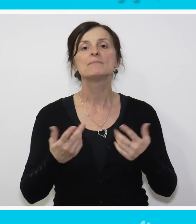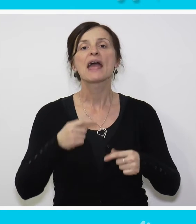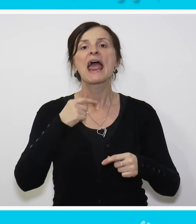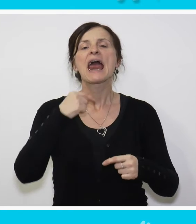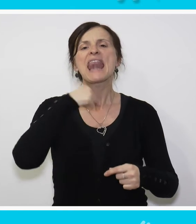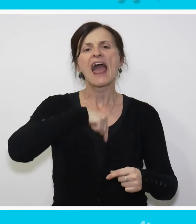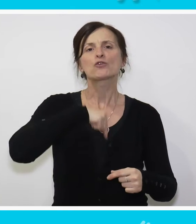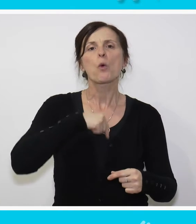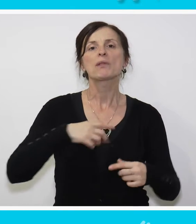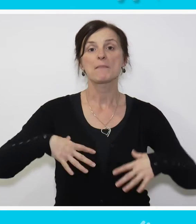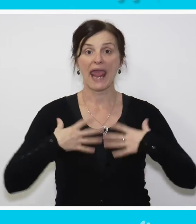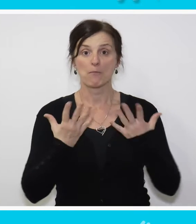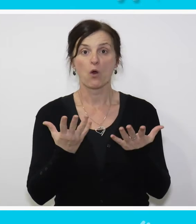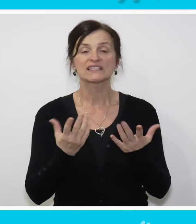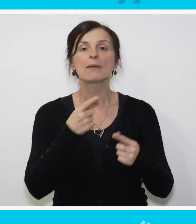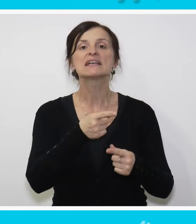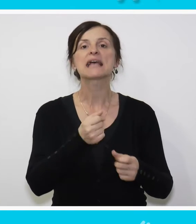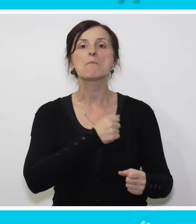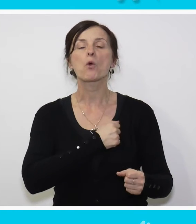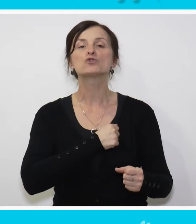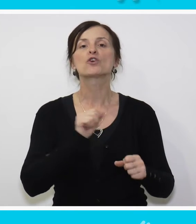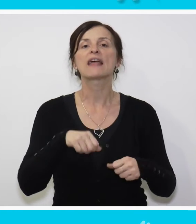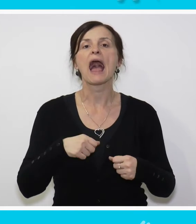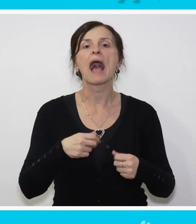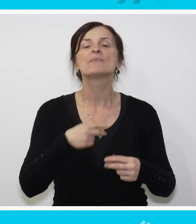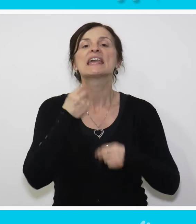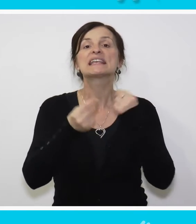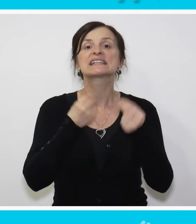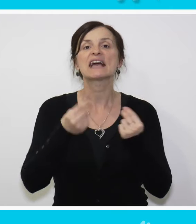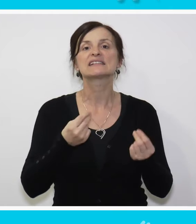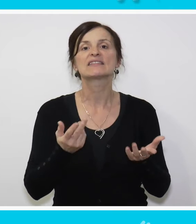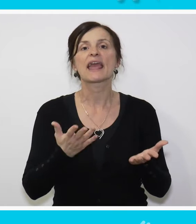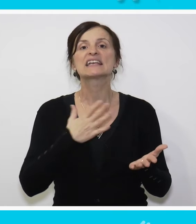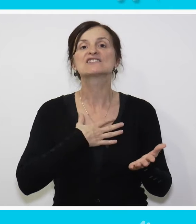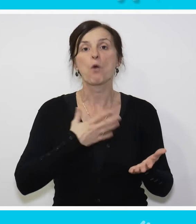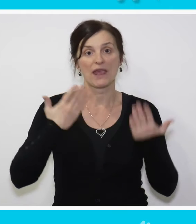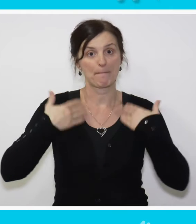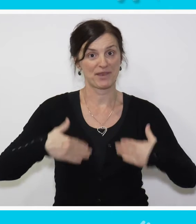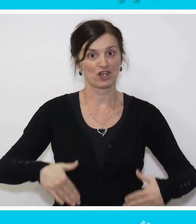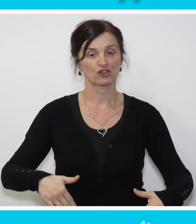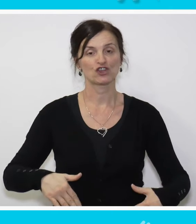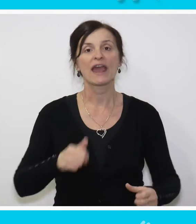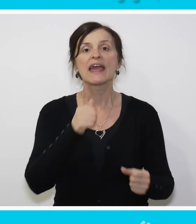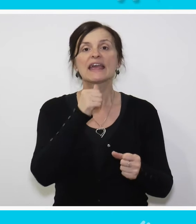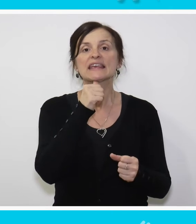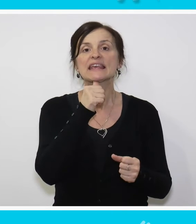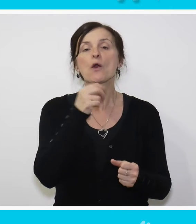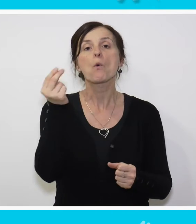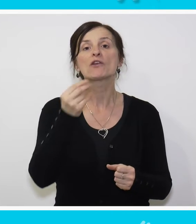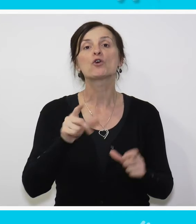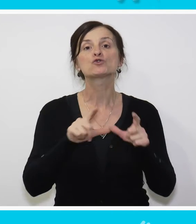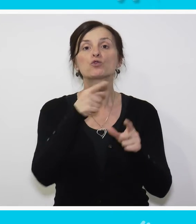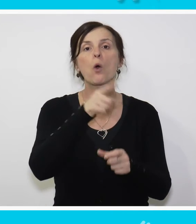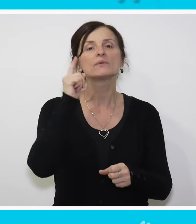svojim najdubljim emocijama, sa mogućnostju da izrazite ono što svoje autentično biće i umetnost u tom